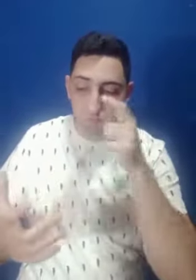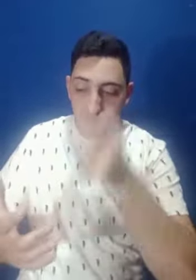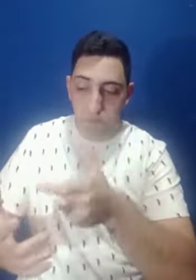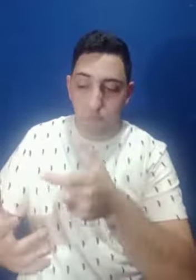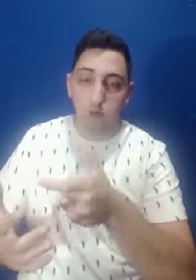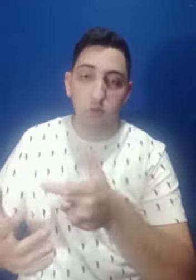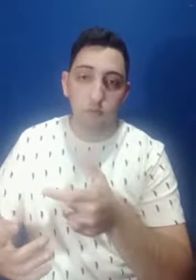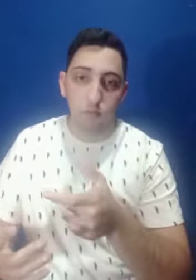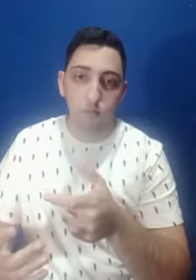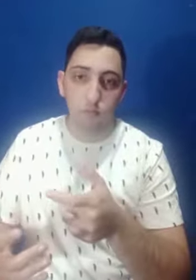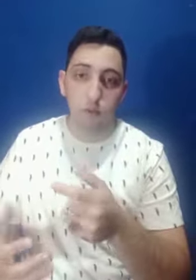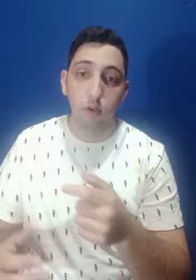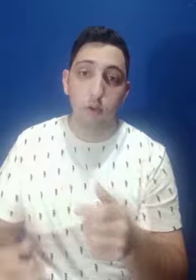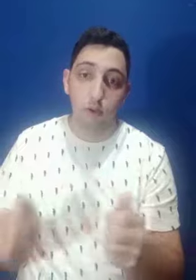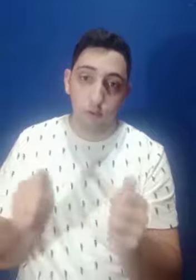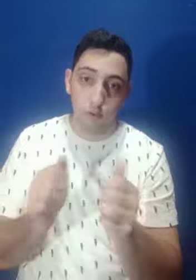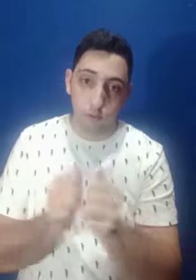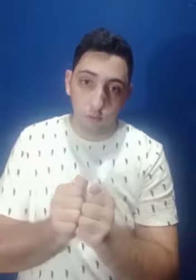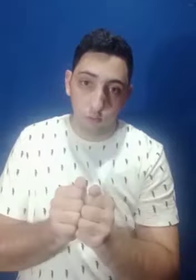Libras e achei bem interessante.